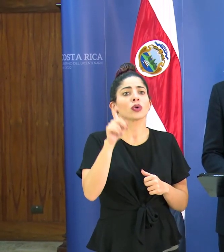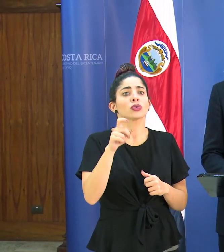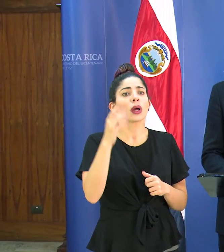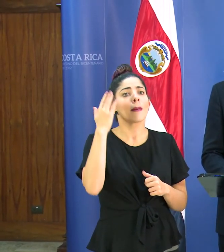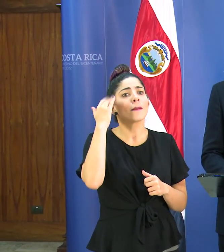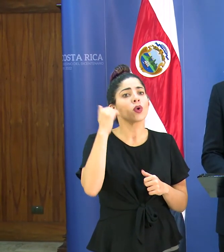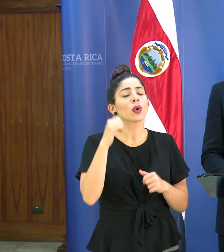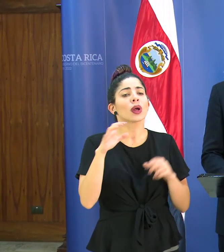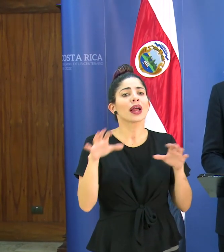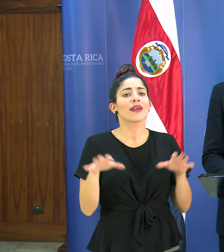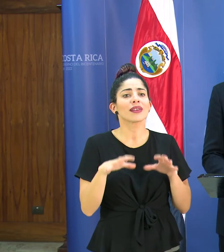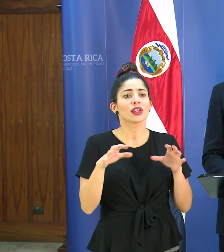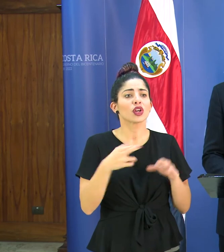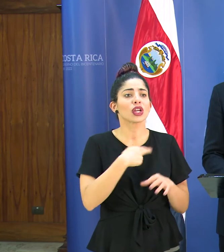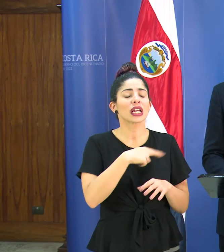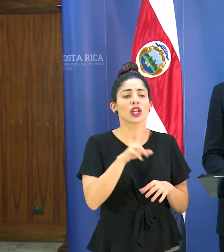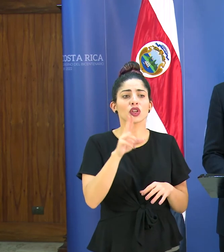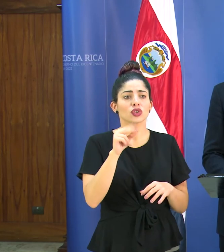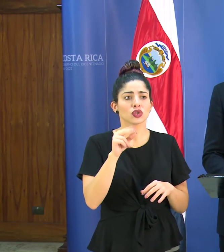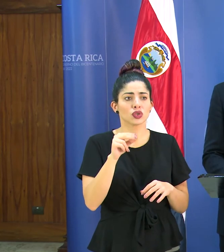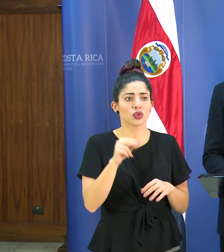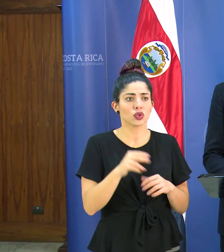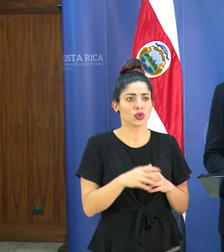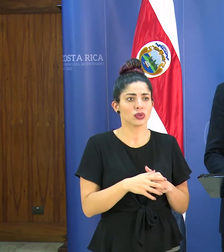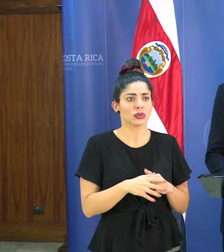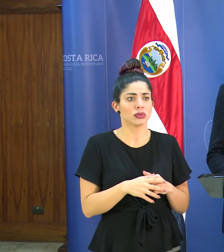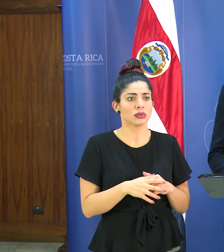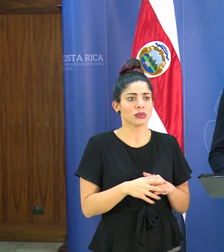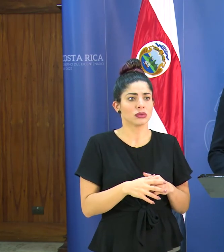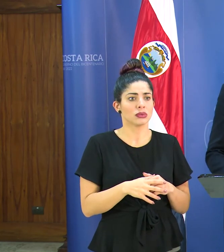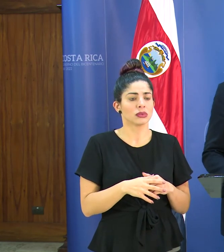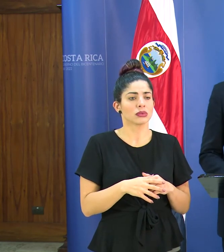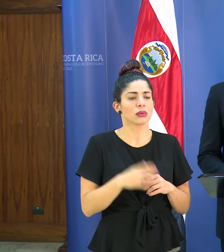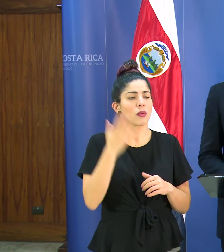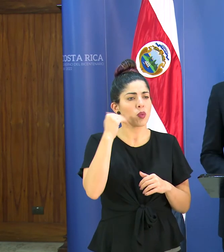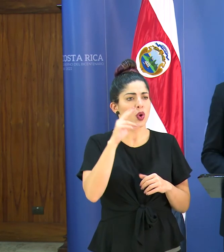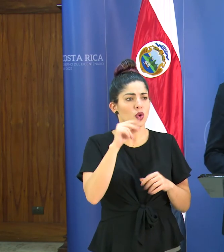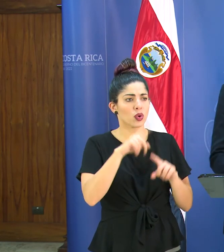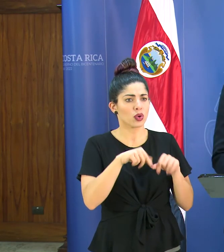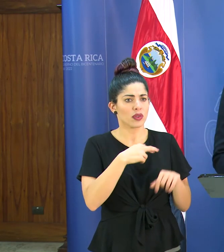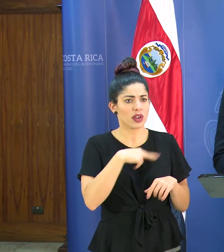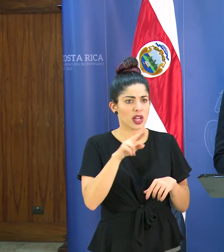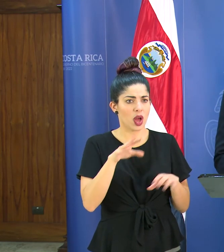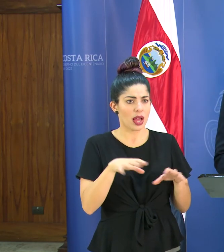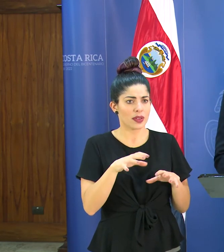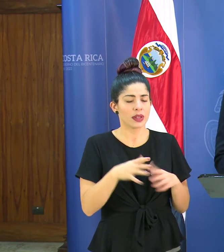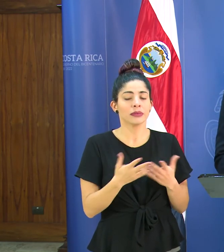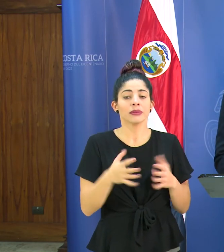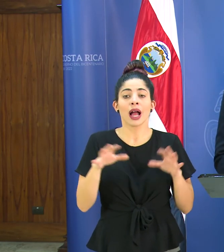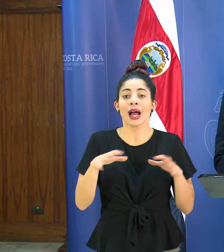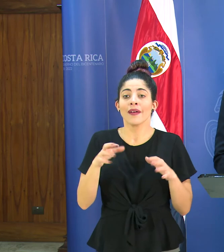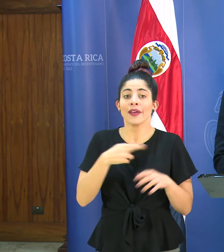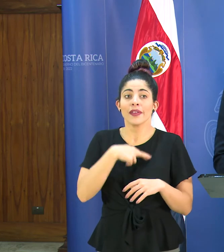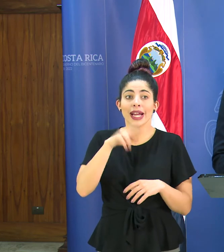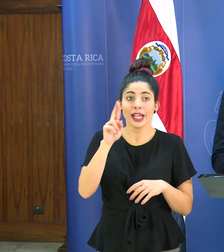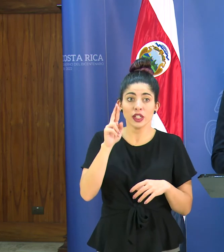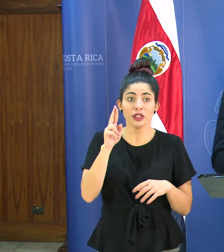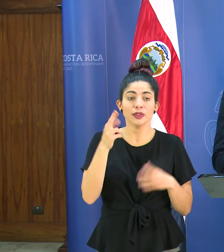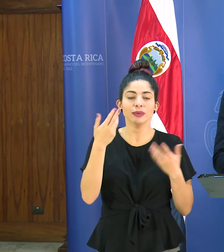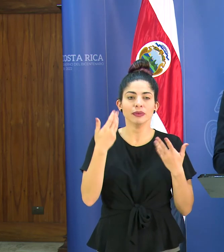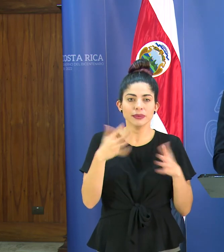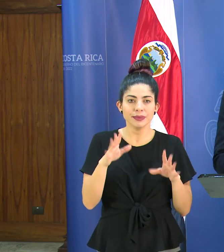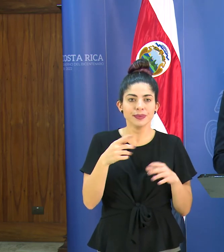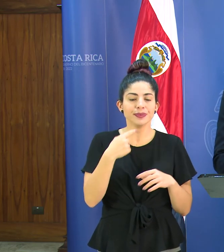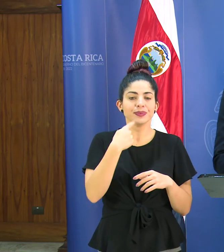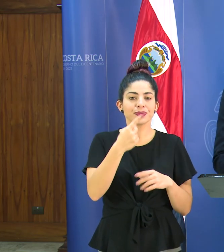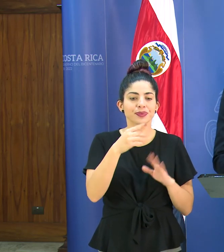porque los eventos religiosos no ah sí señor ministro perdón bueno básicamente en los eventos religiosos pues ya hemos